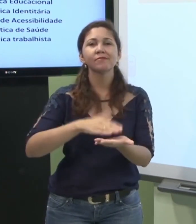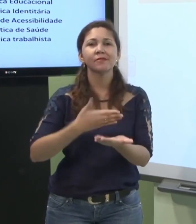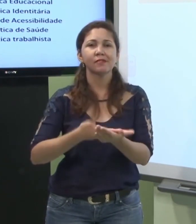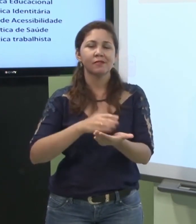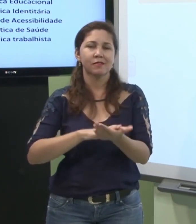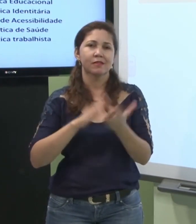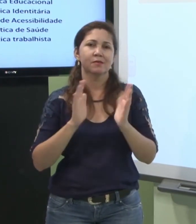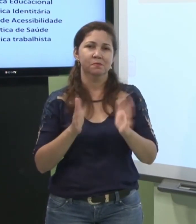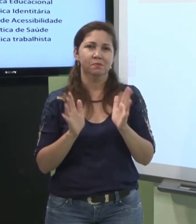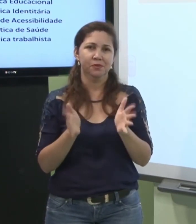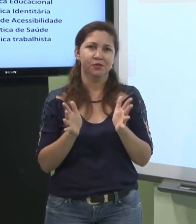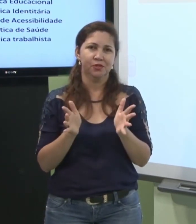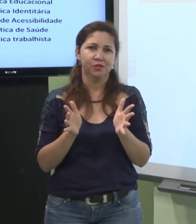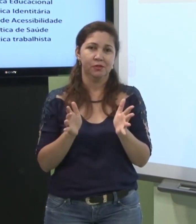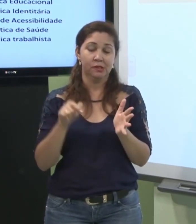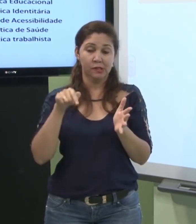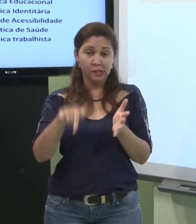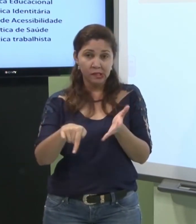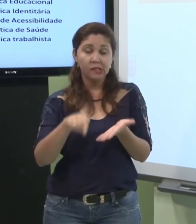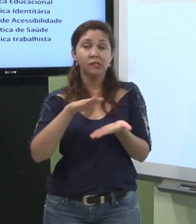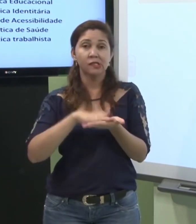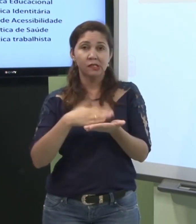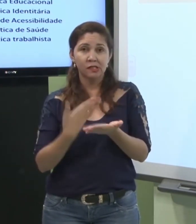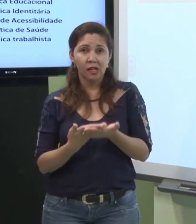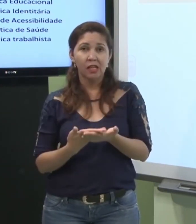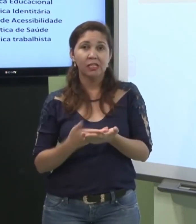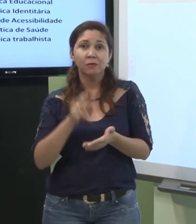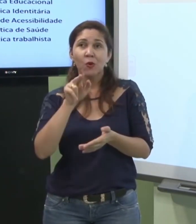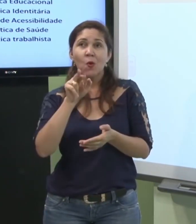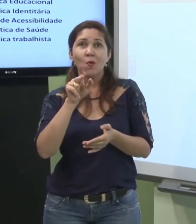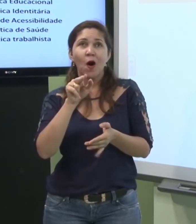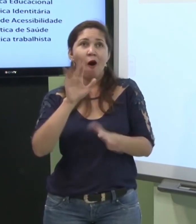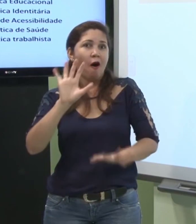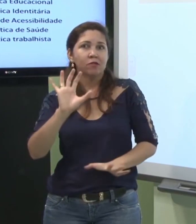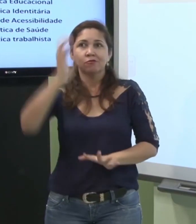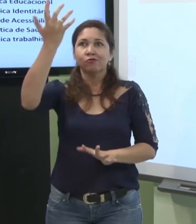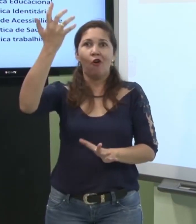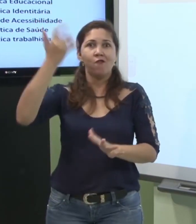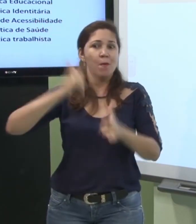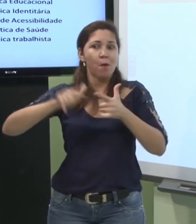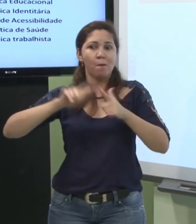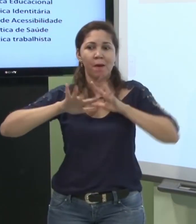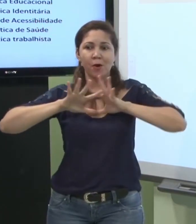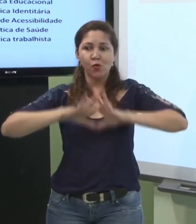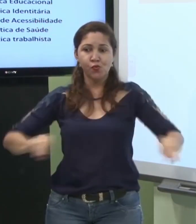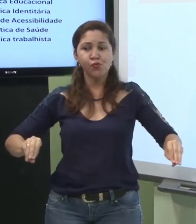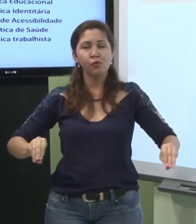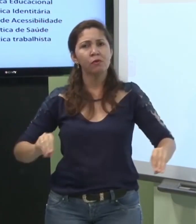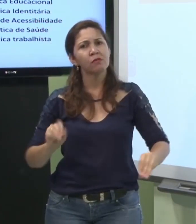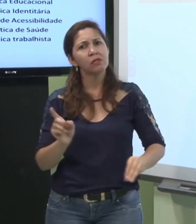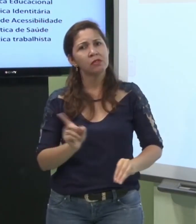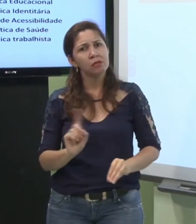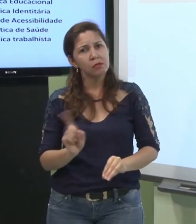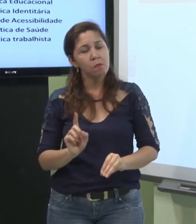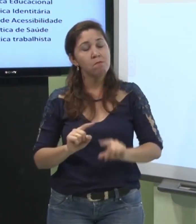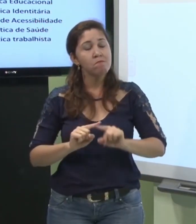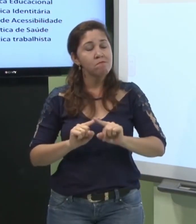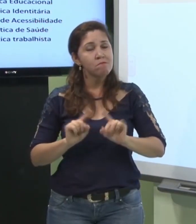precisa haver um intérprete para o surdo e o intérprete ele não vai resolver todos esses